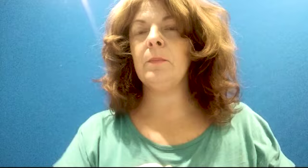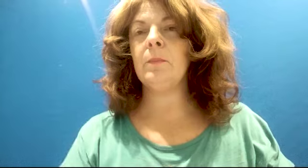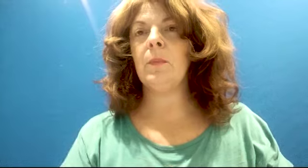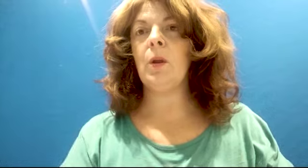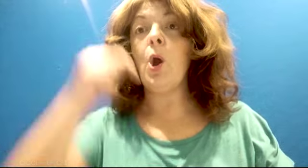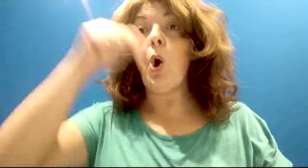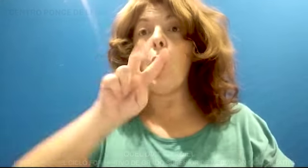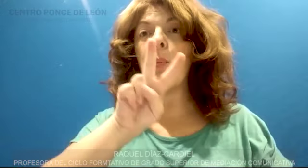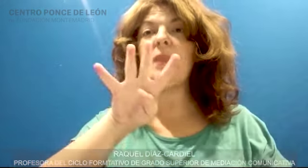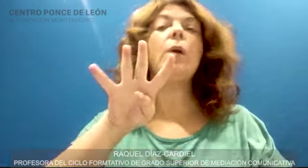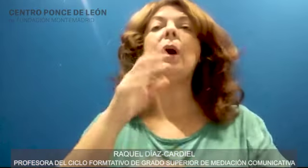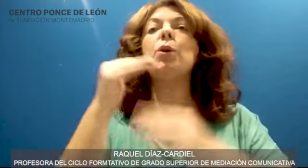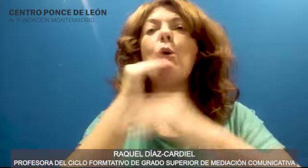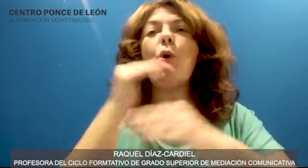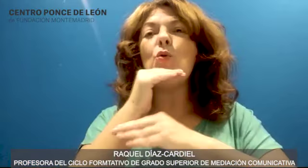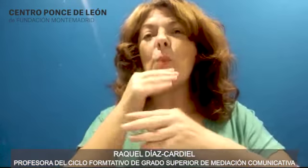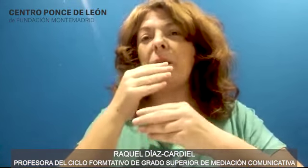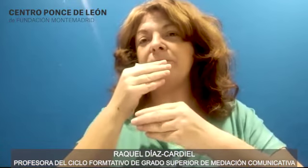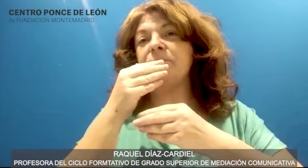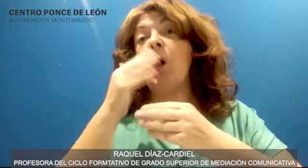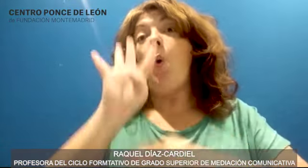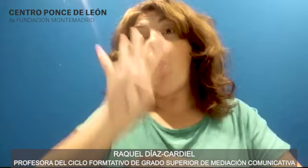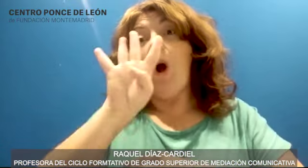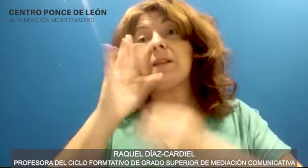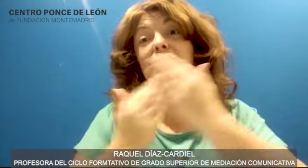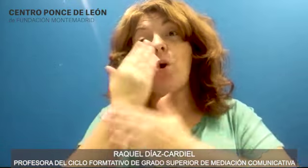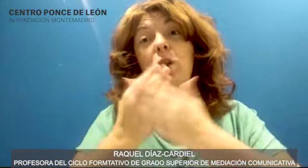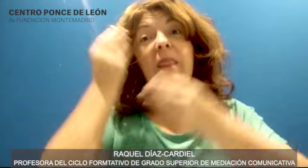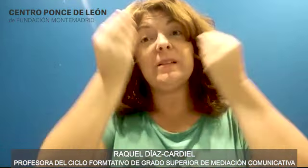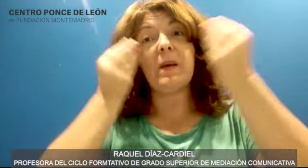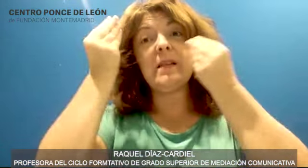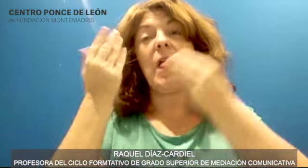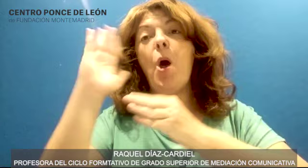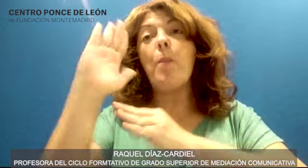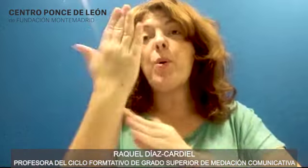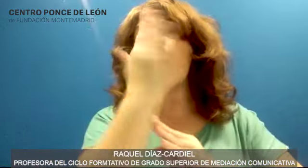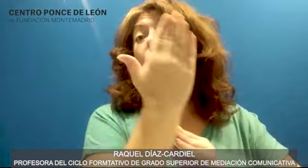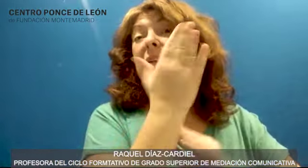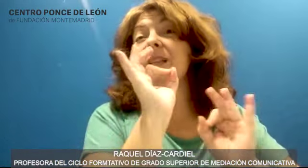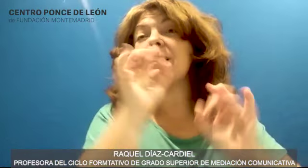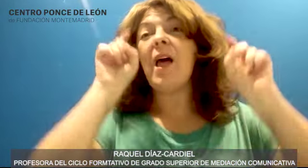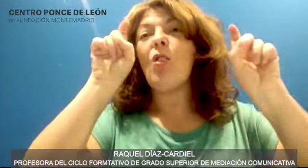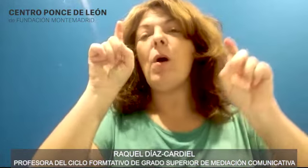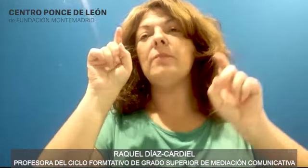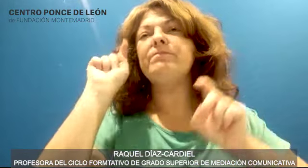Hoy, 24 de octubre, se han realizado las cuartas jornadas pensadero en las que las propuestas educativas de varios profesores a nivel nacional